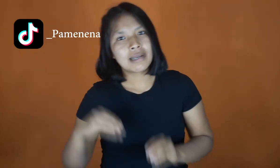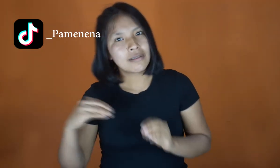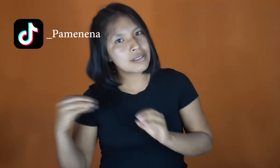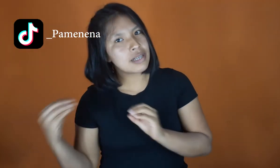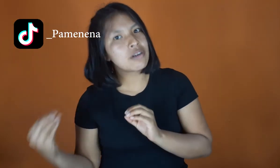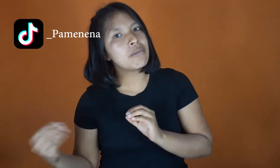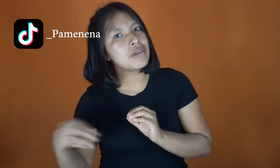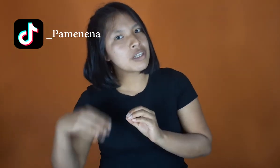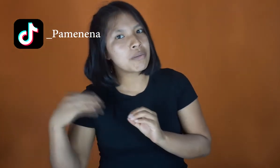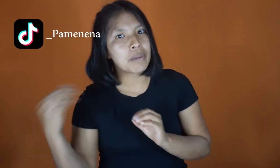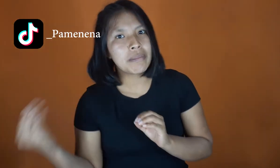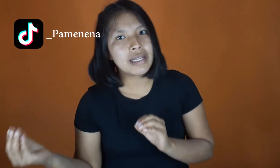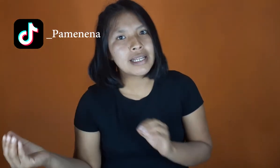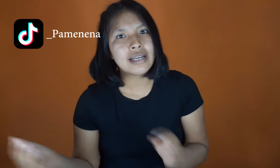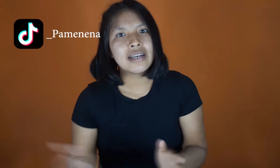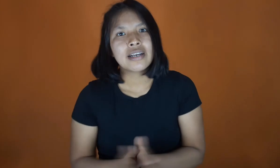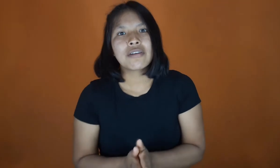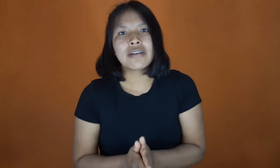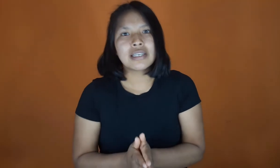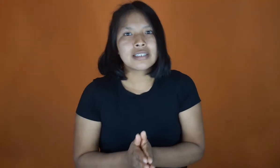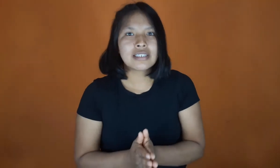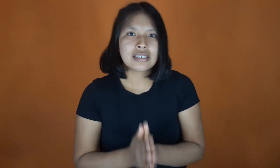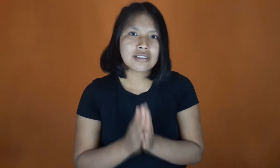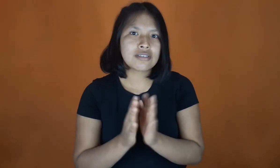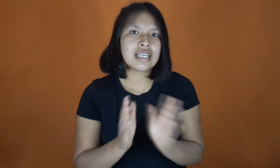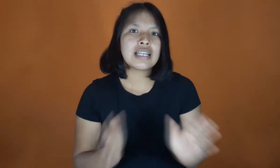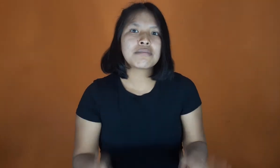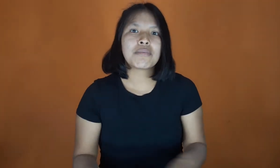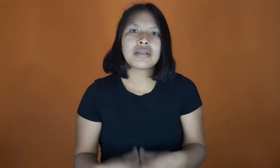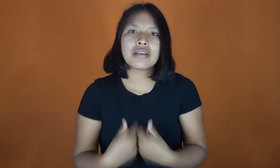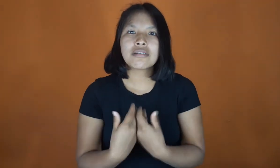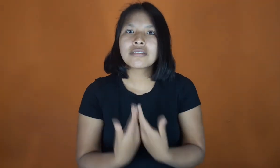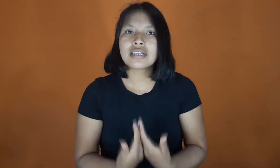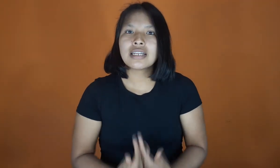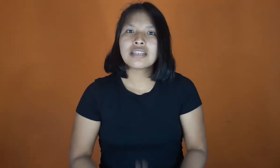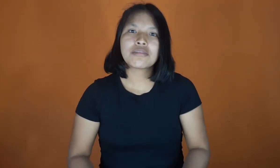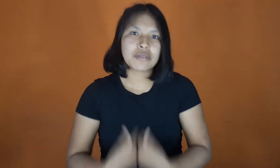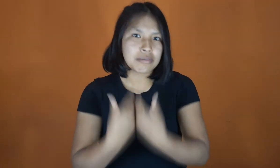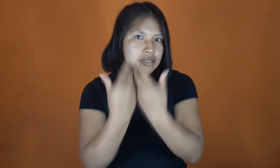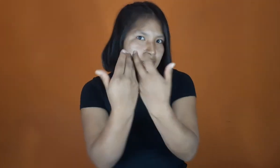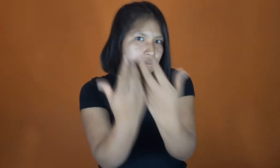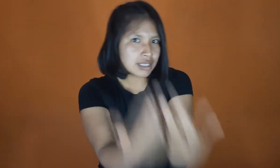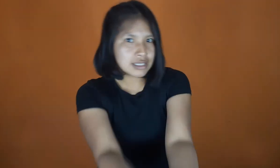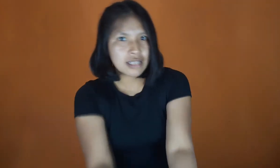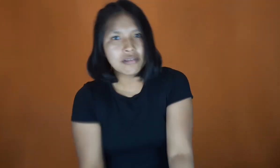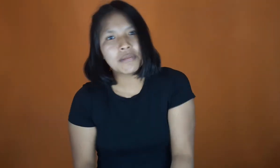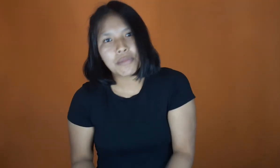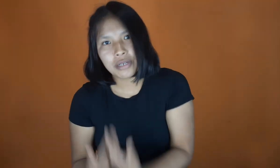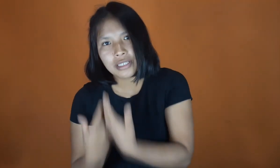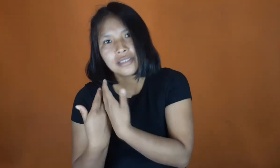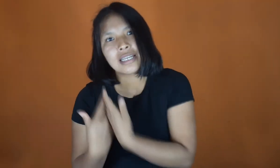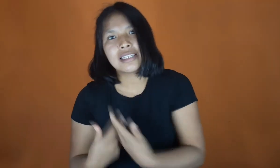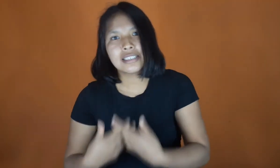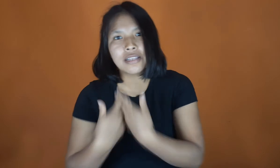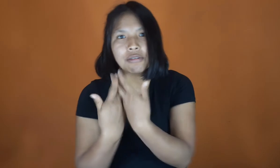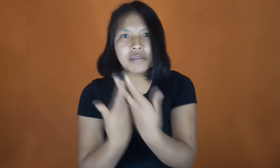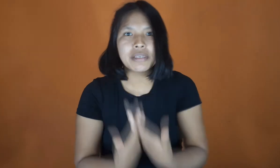encontrar como Guión Pame Nena. Con esas redes sociales me pueden encontrar y nos podemos estar contactando. Y me pueden estar diciendo también